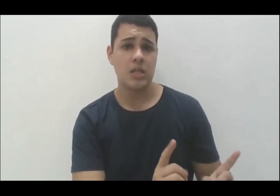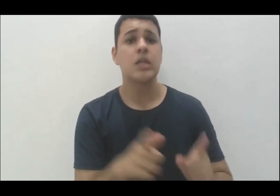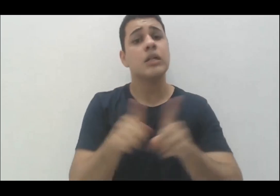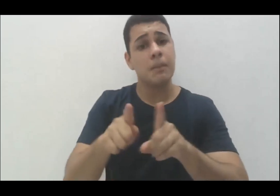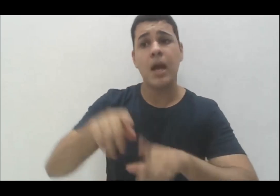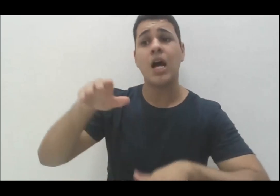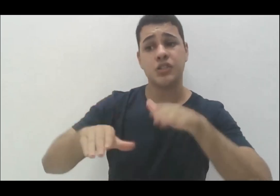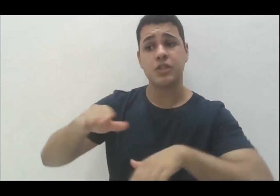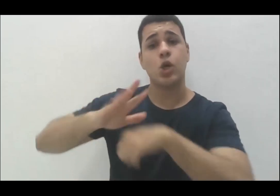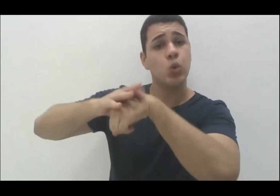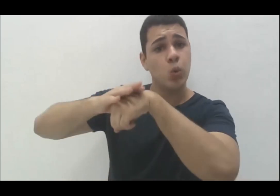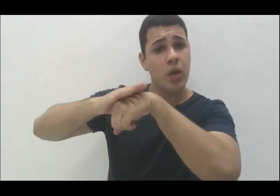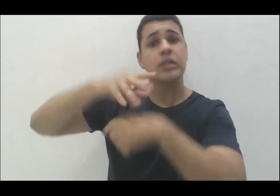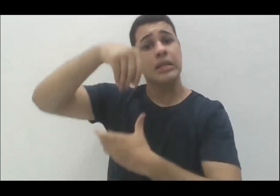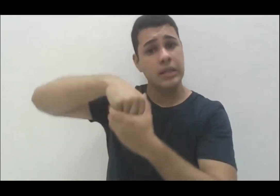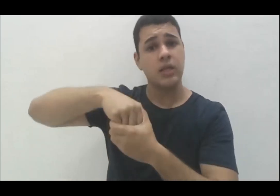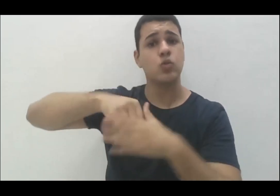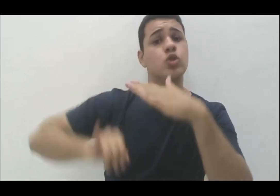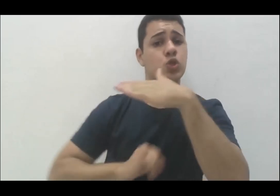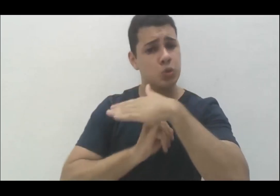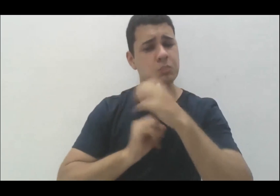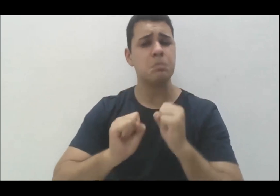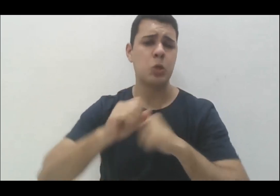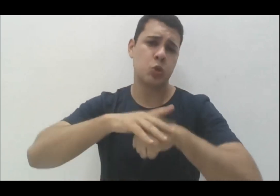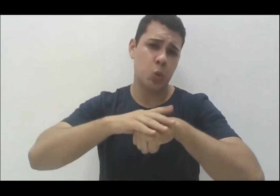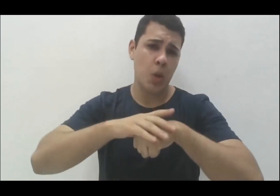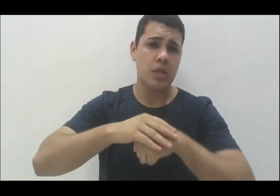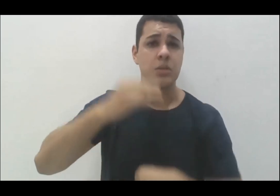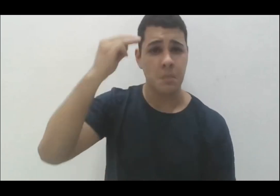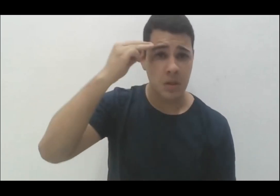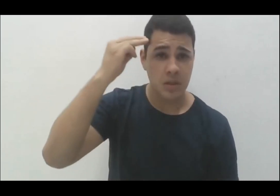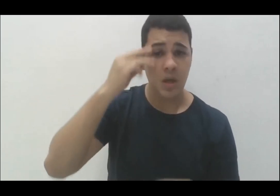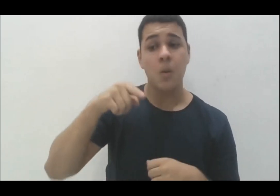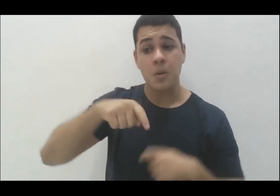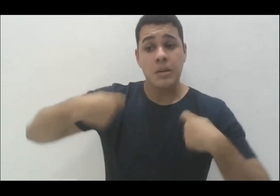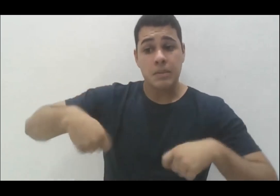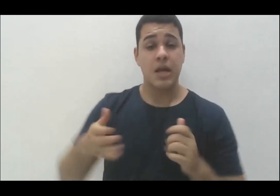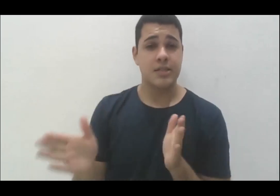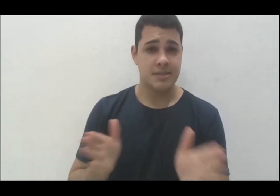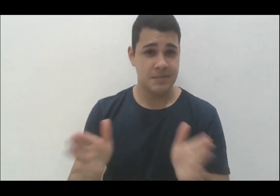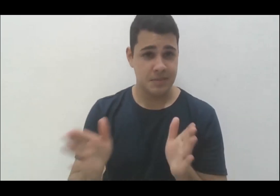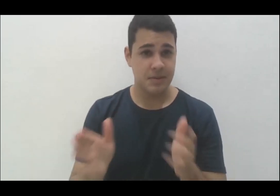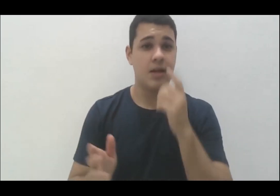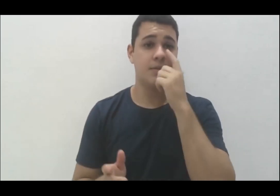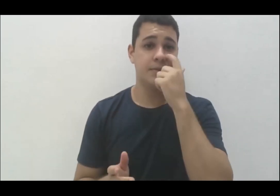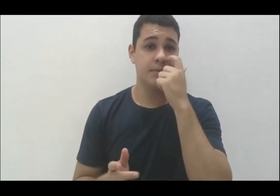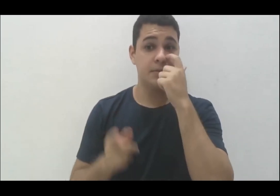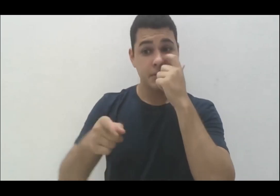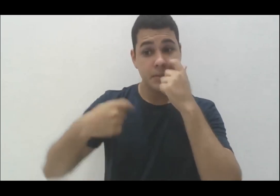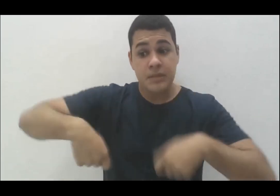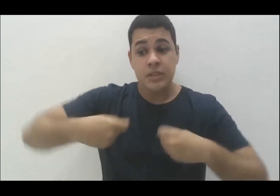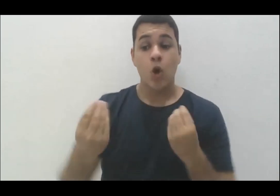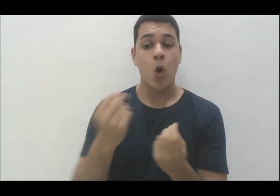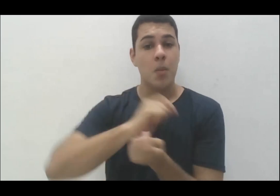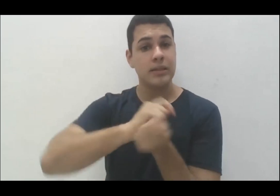nas nossas instituições, doenças mentais, que precisam de acessibilidade na questão da linguagem, da